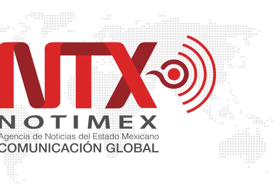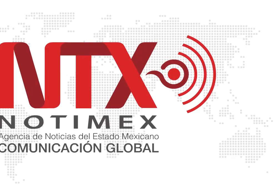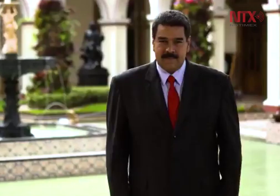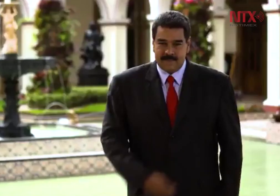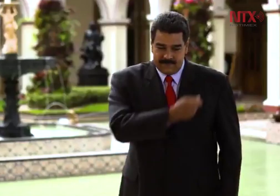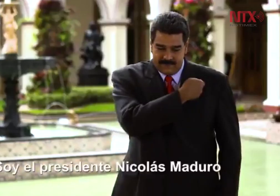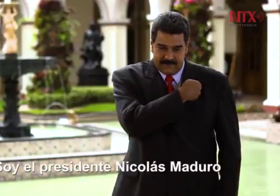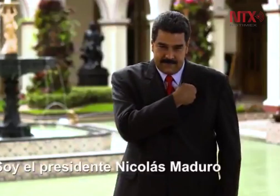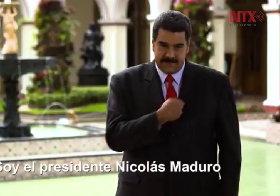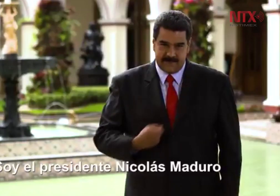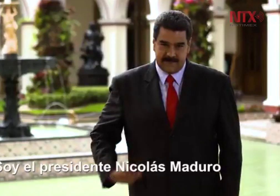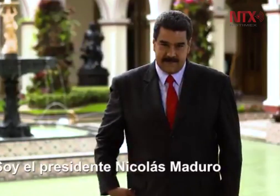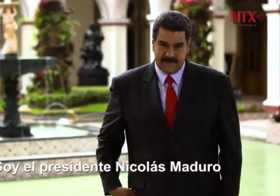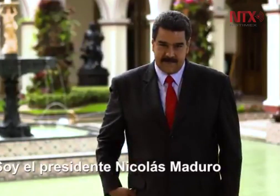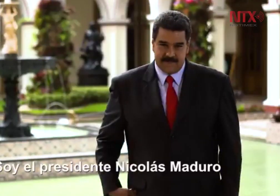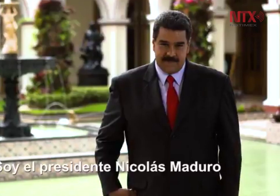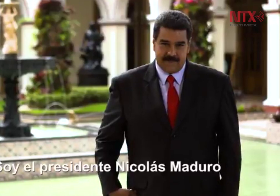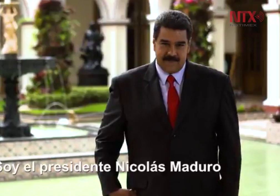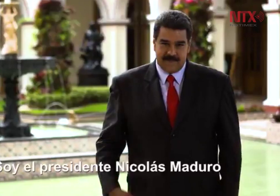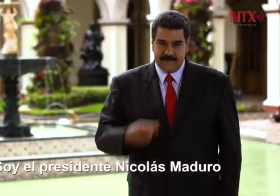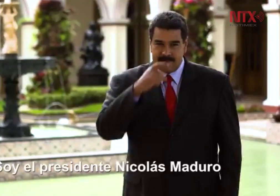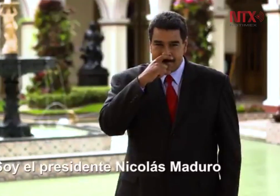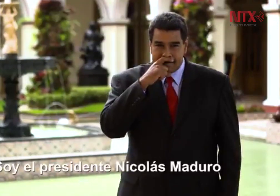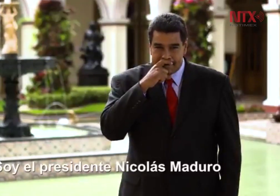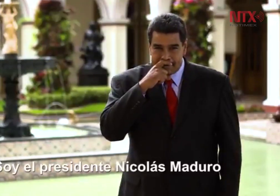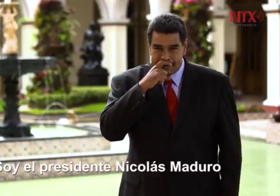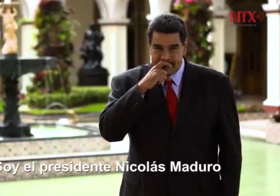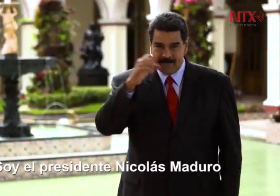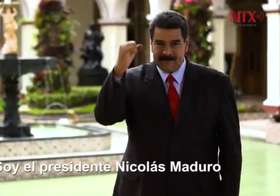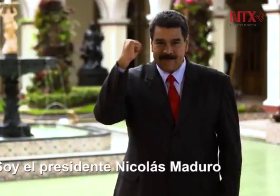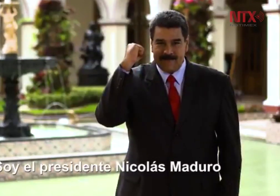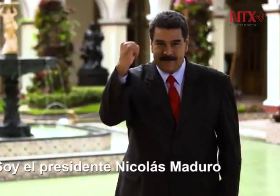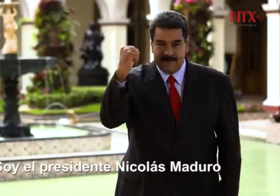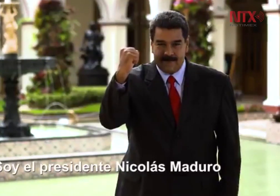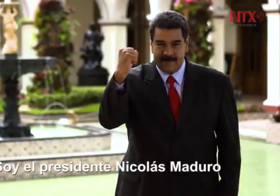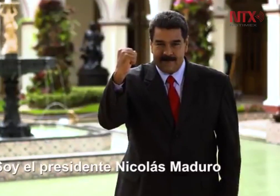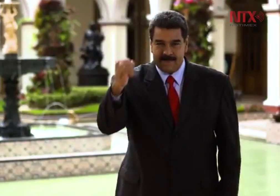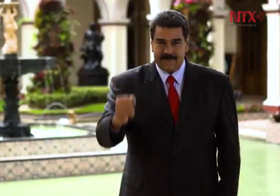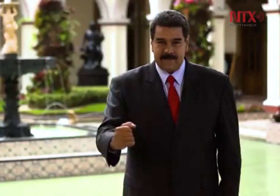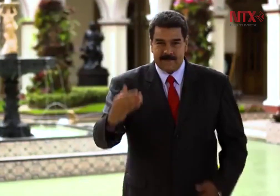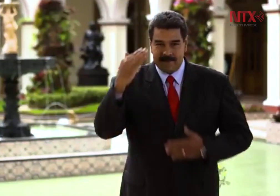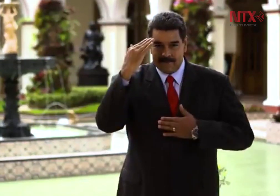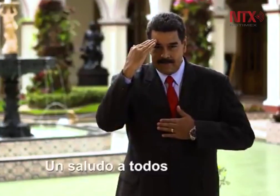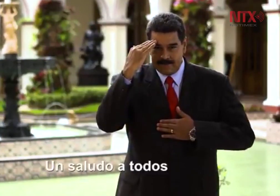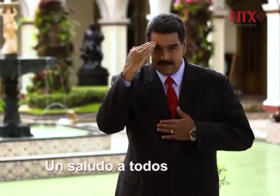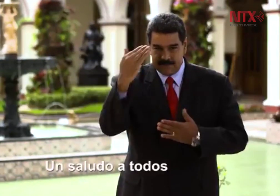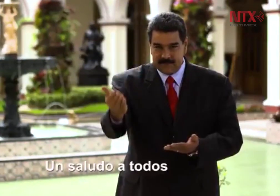El presidente venezolano Nicolás Maduro creó expectación por horas que se convirtió en sorpresa y decepción con su mensaje en lenguaje de